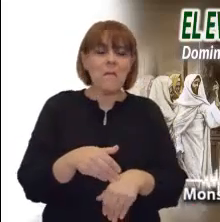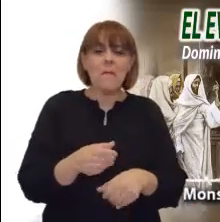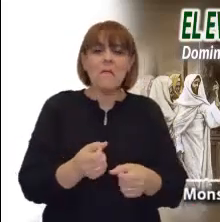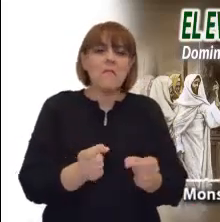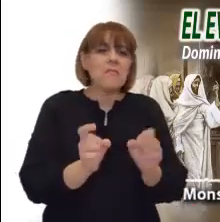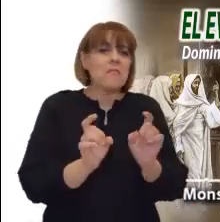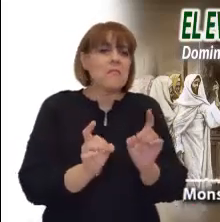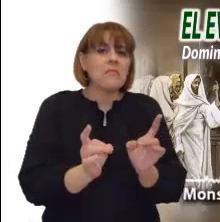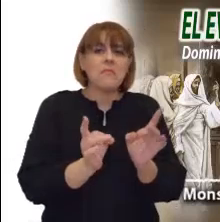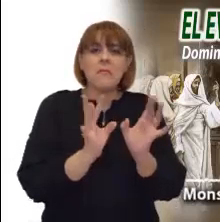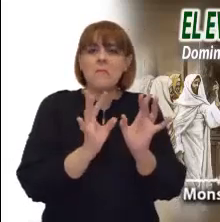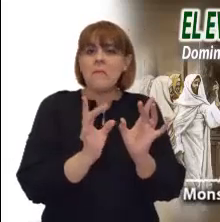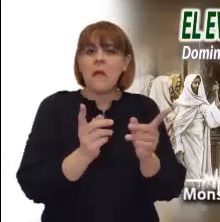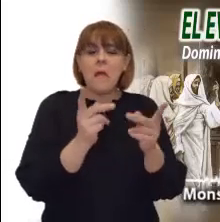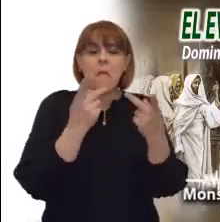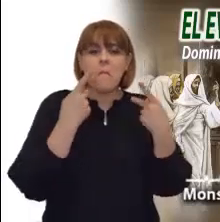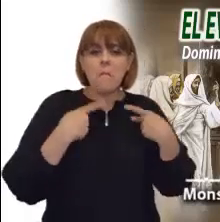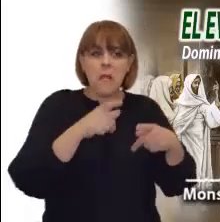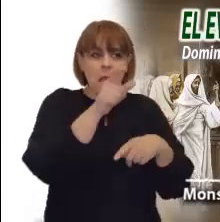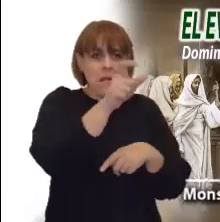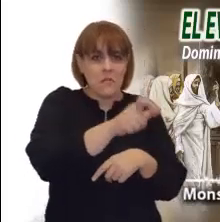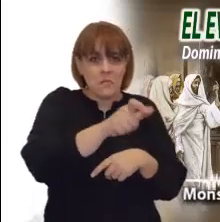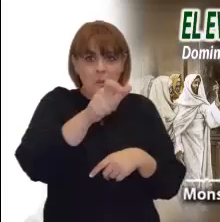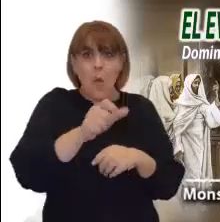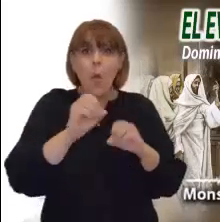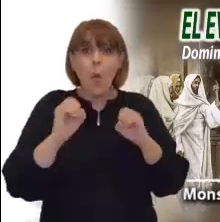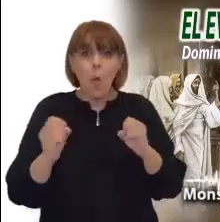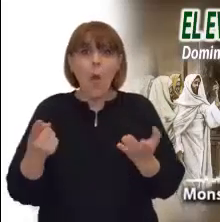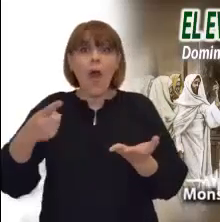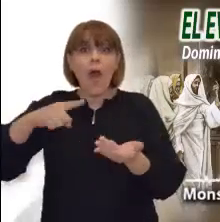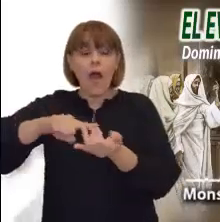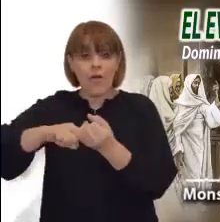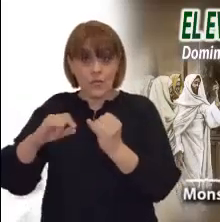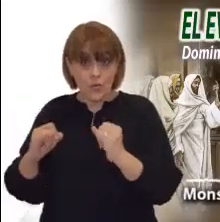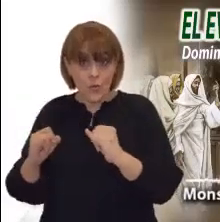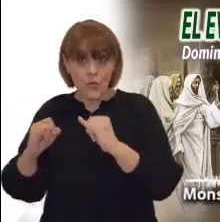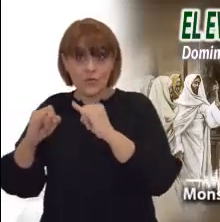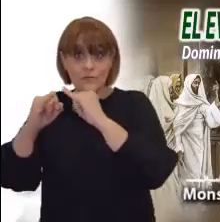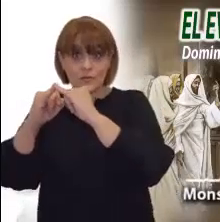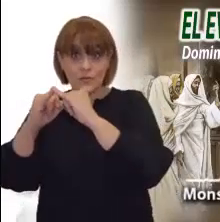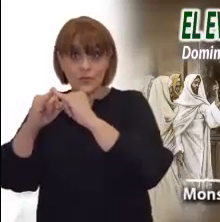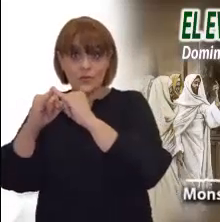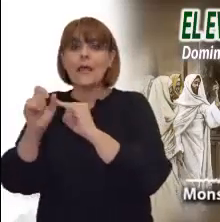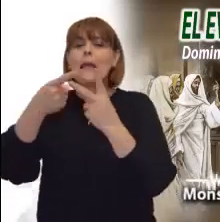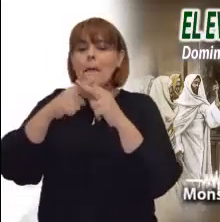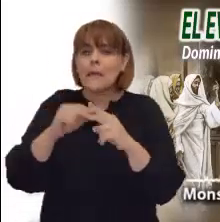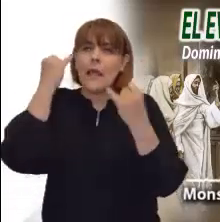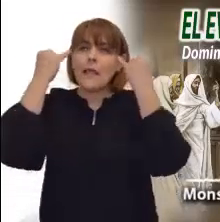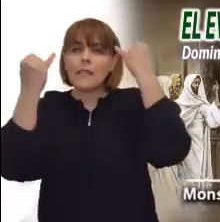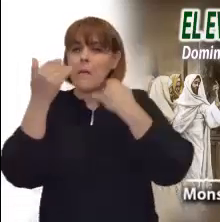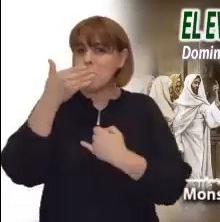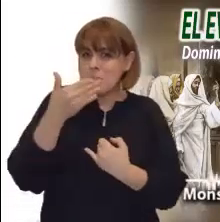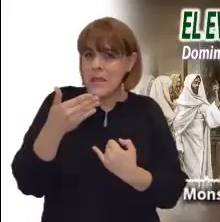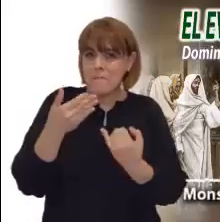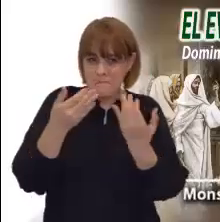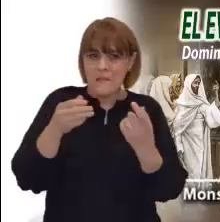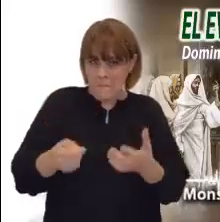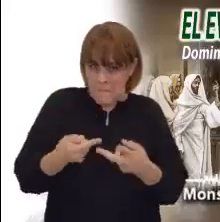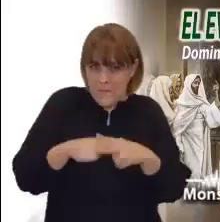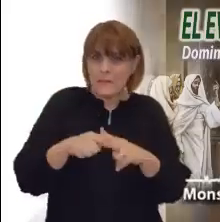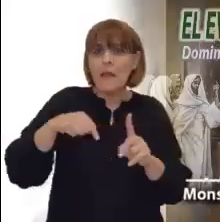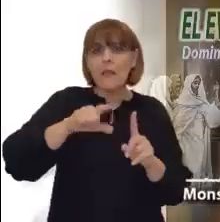momentos de la vida. Tendremos que revisar si nuestras actitudes en los encuentros de cada momento están